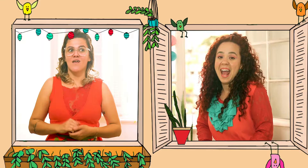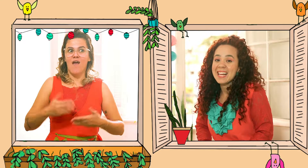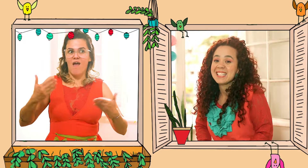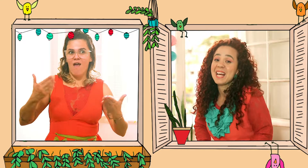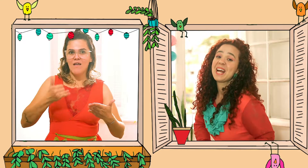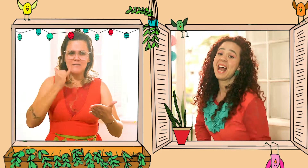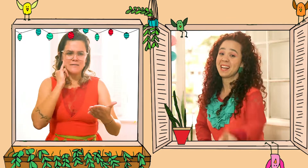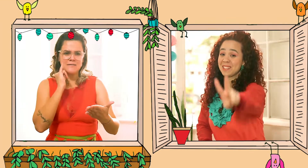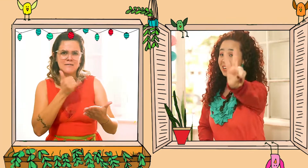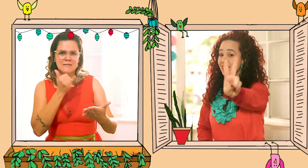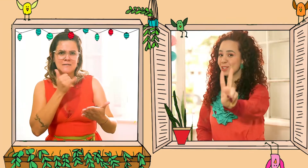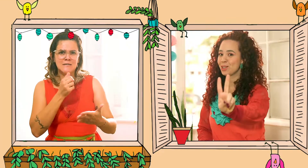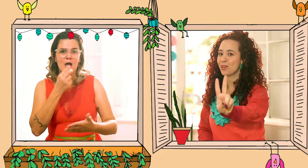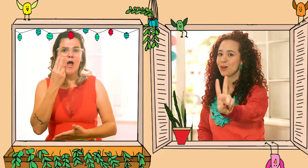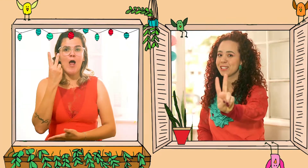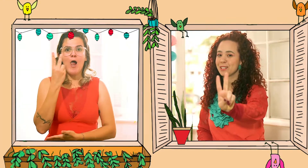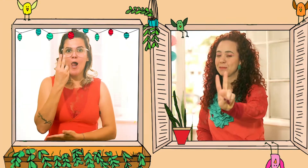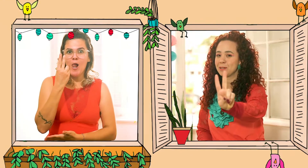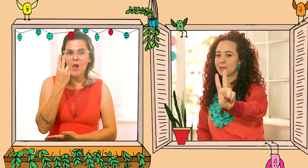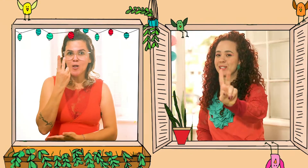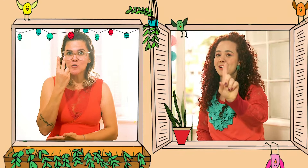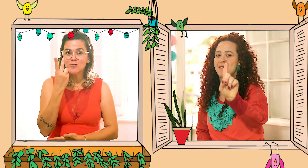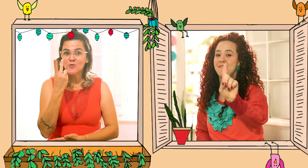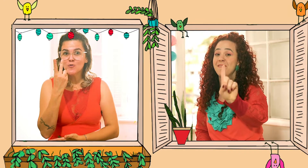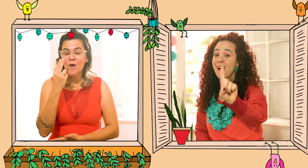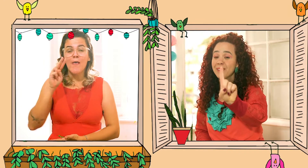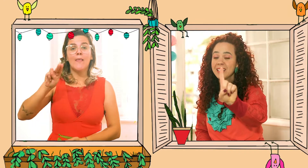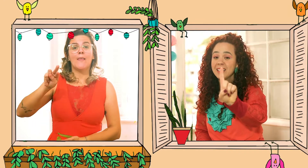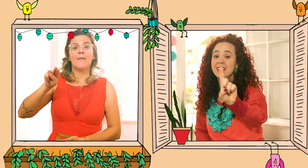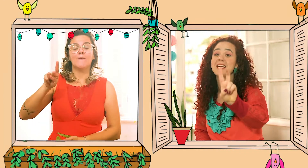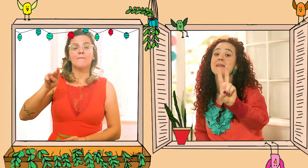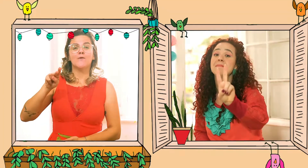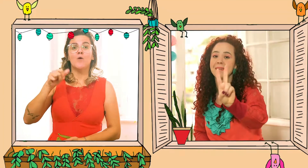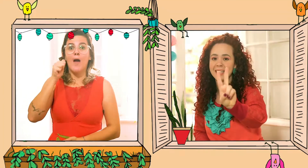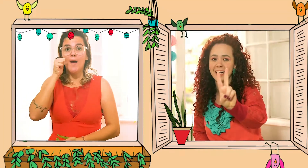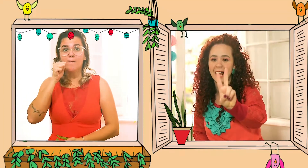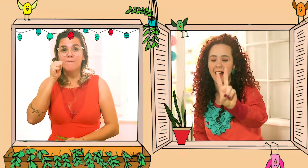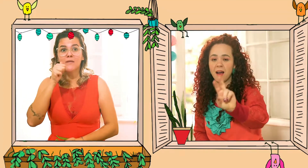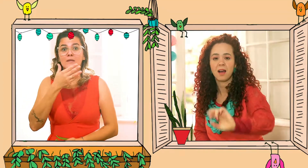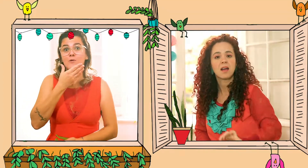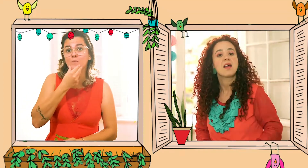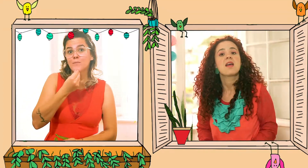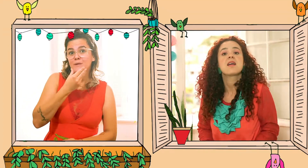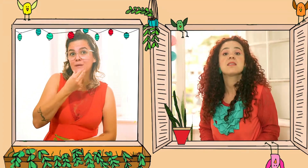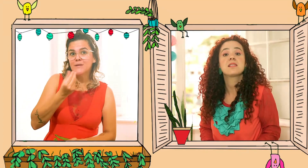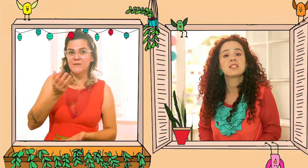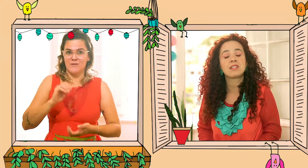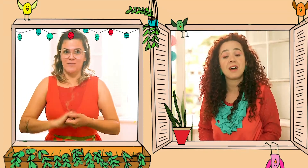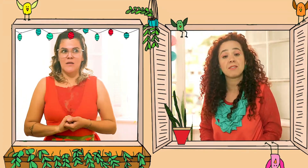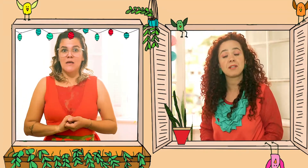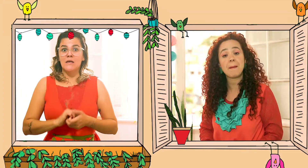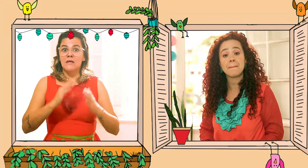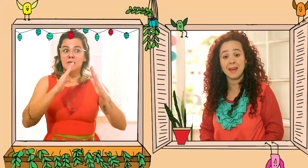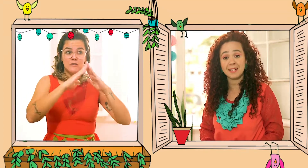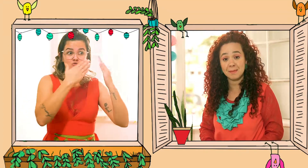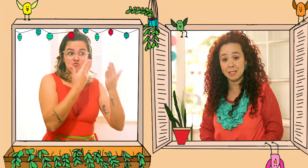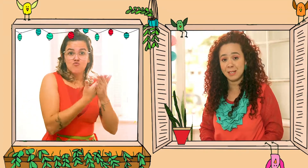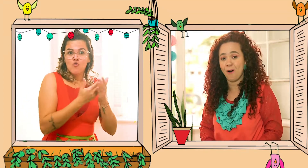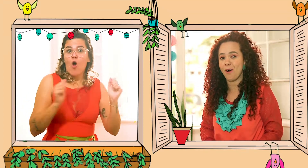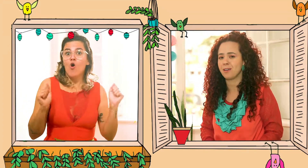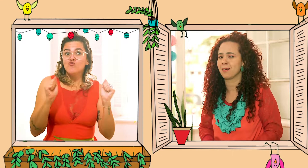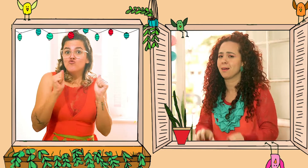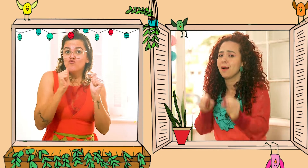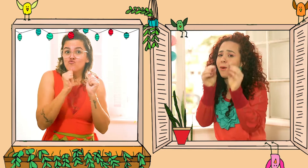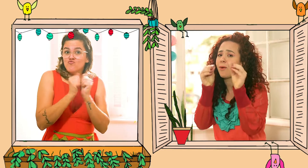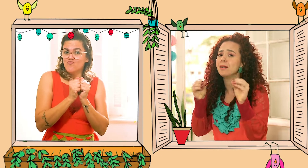Essa é a história de dois irmãos, Fauna e Manaká. Eles estudavam na mesma